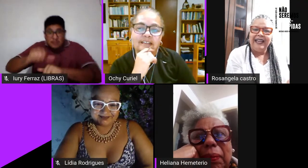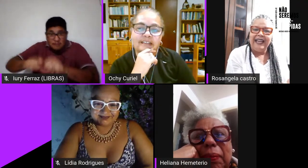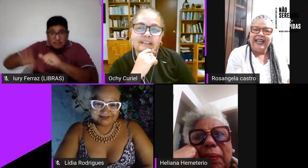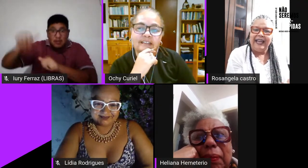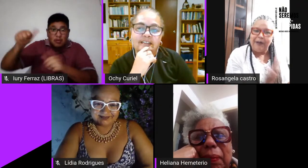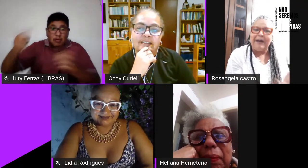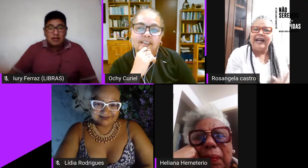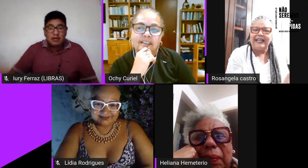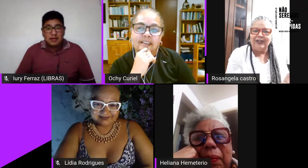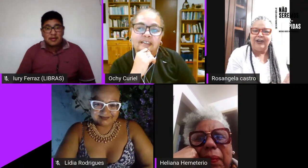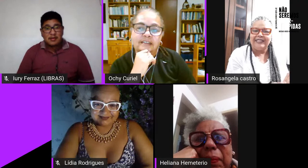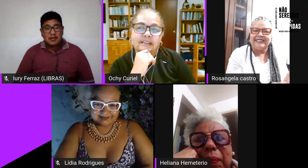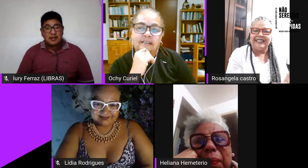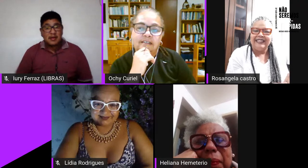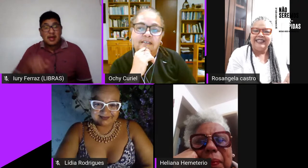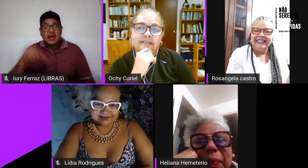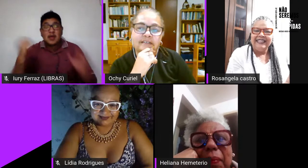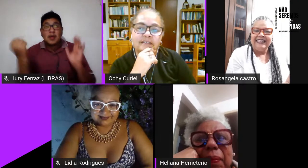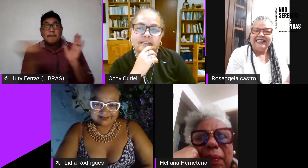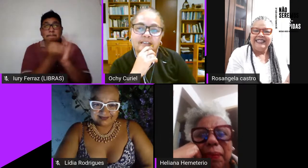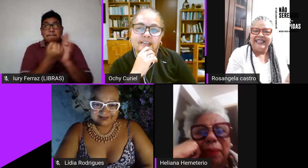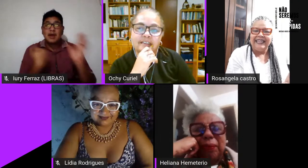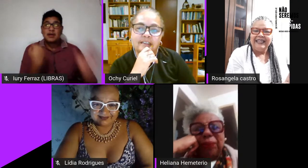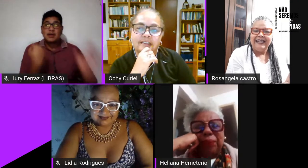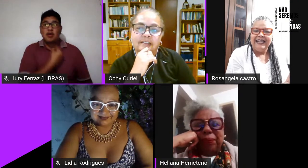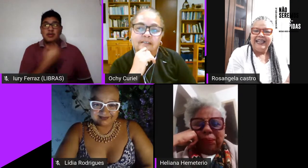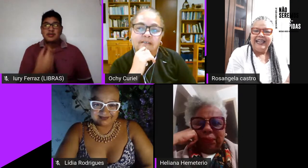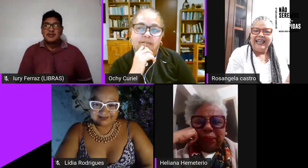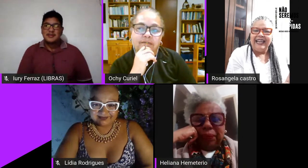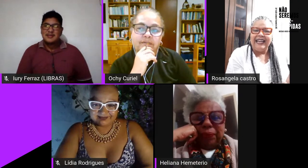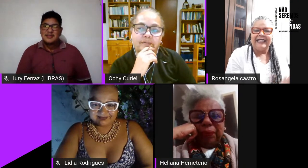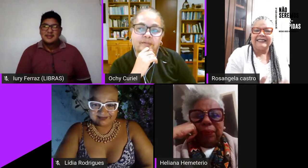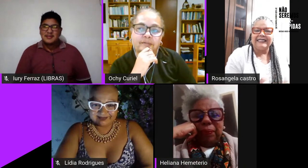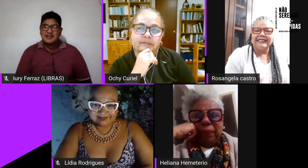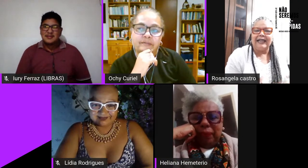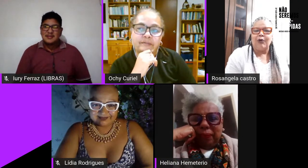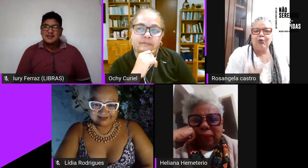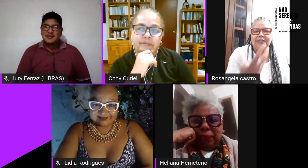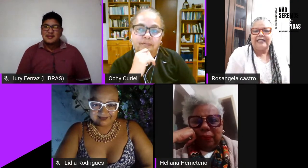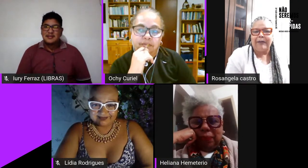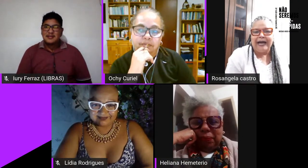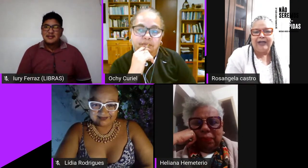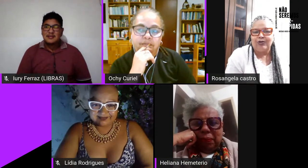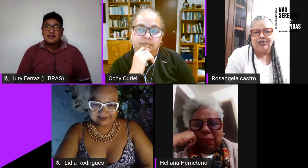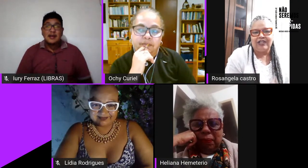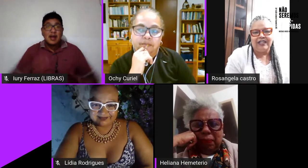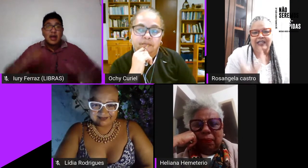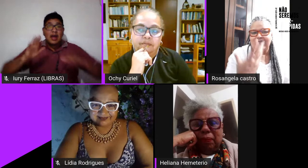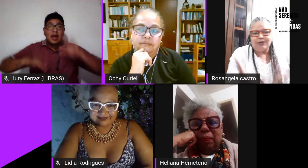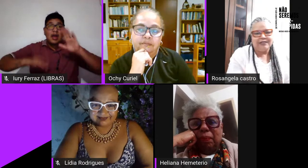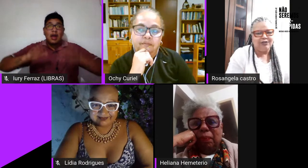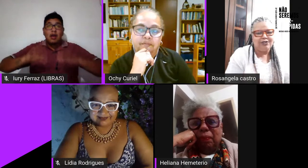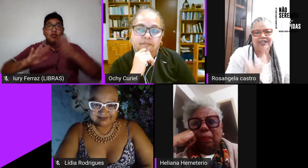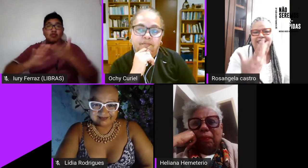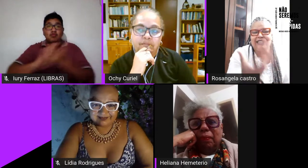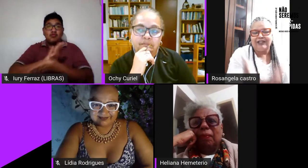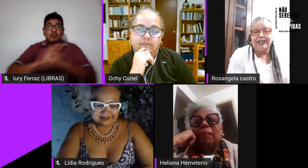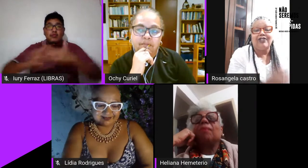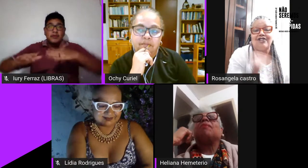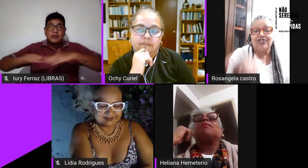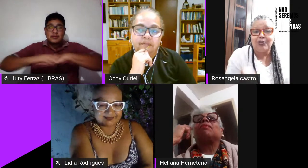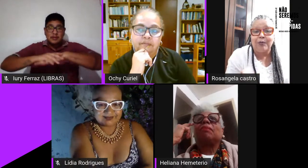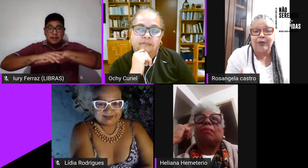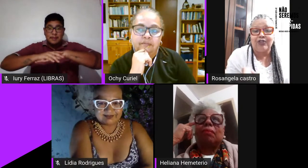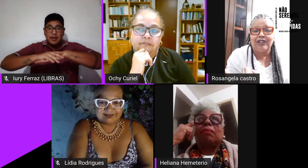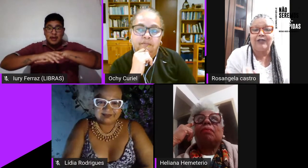era uma marca nossa né é alguns sapatos que eram utilizados